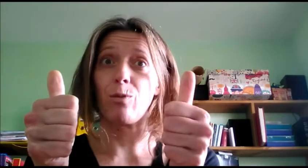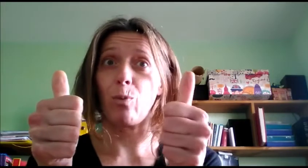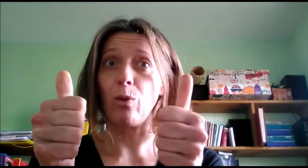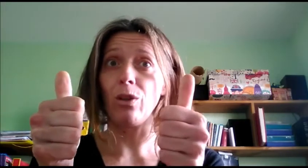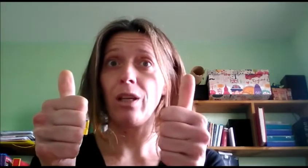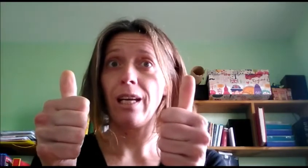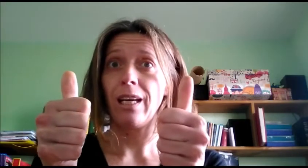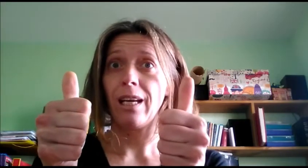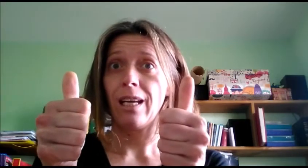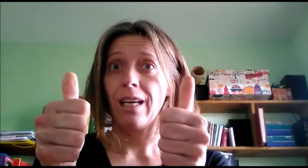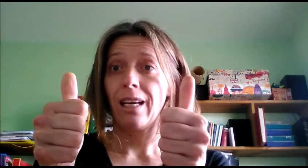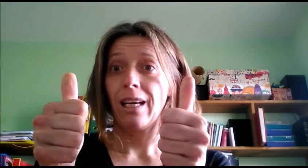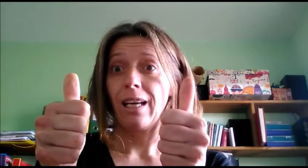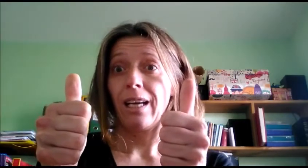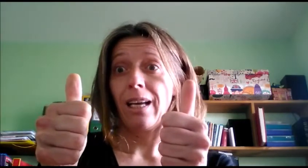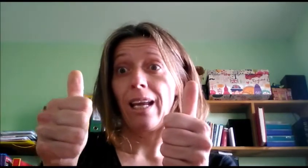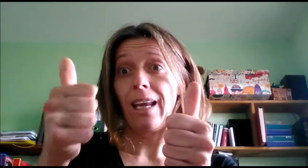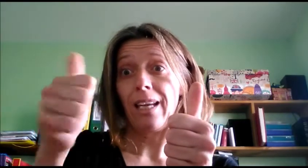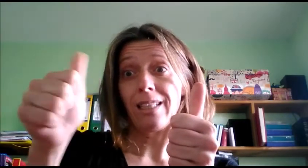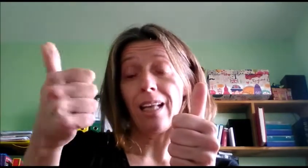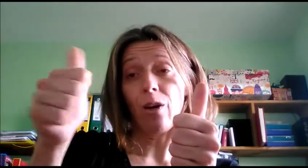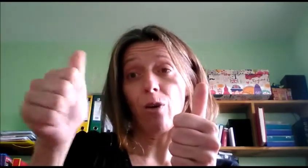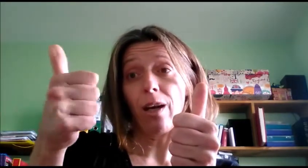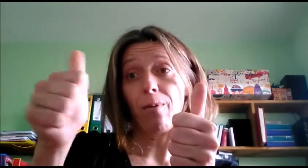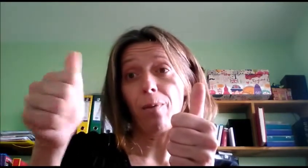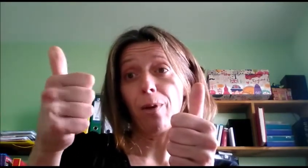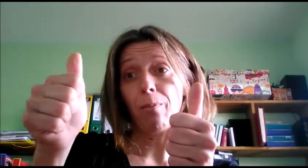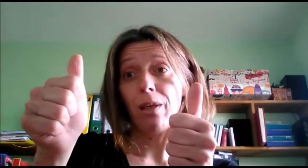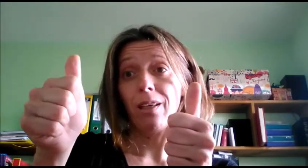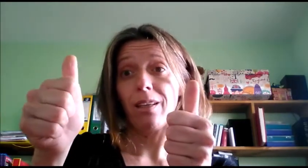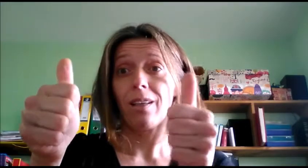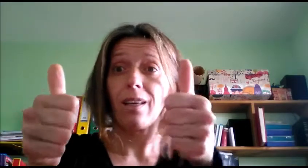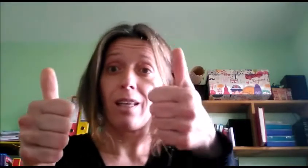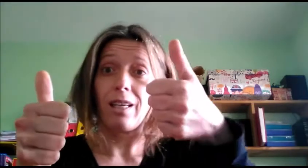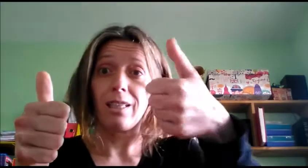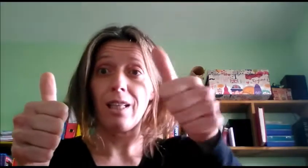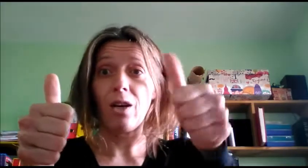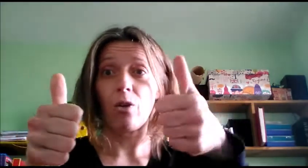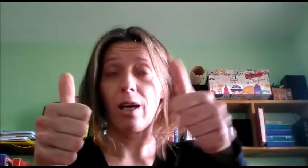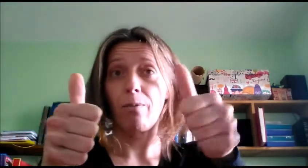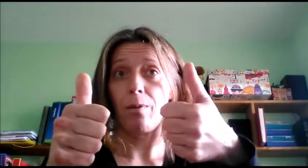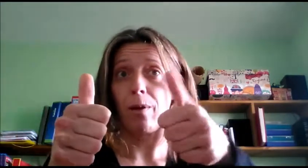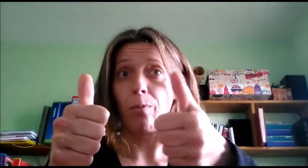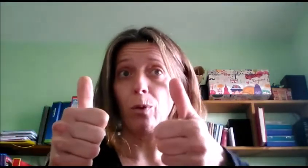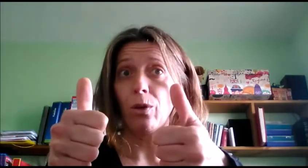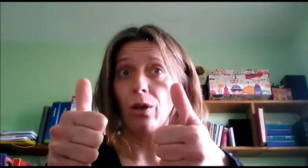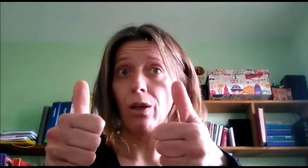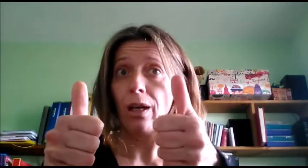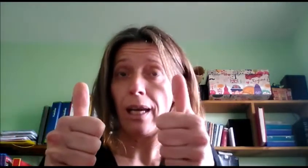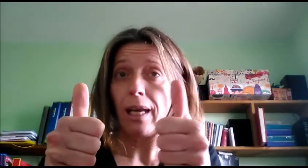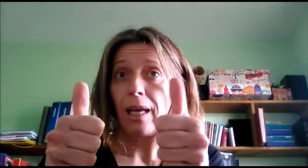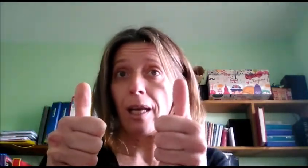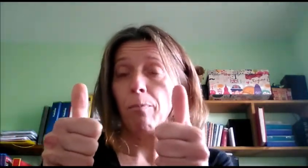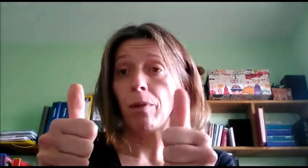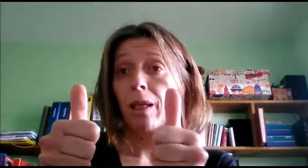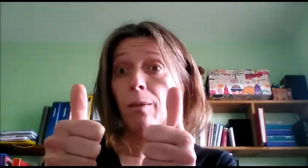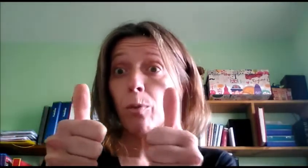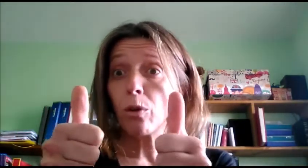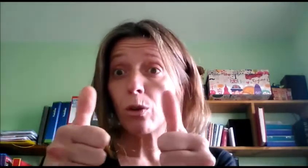es Puk En esta roca vive Pik y en esta roca vive Puk Piki Puk